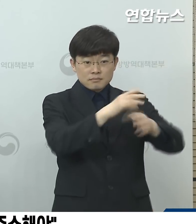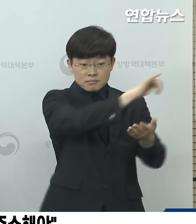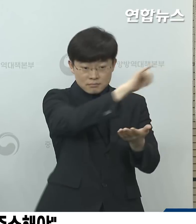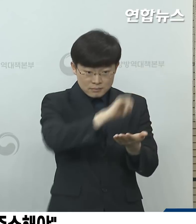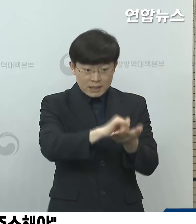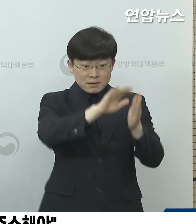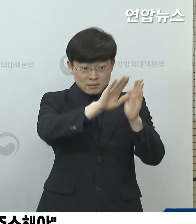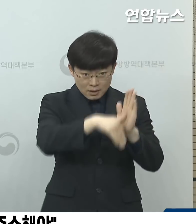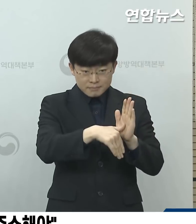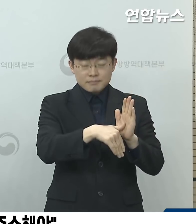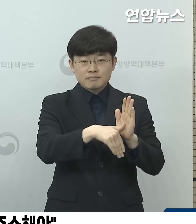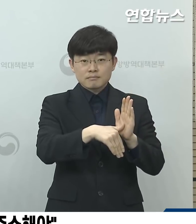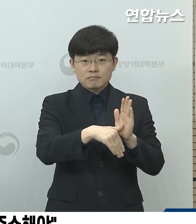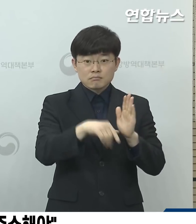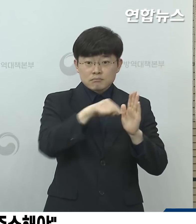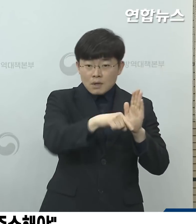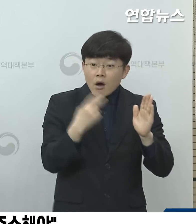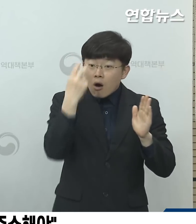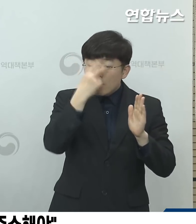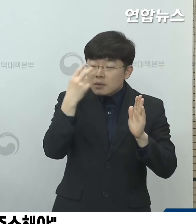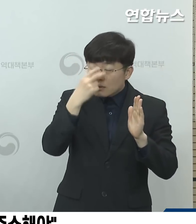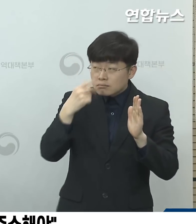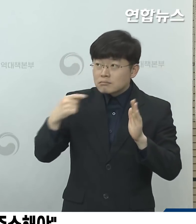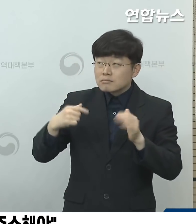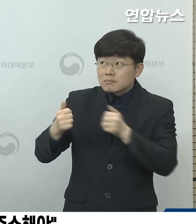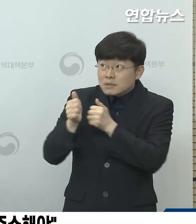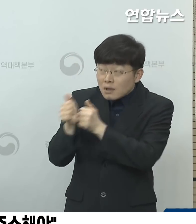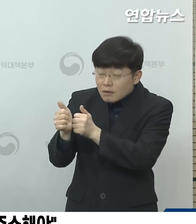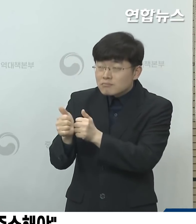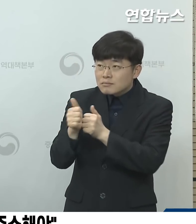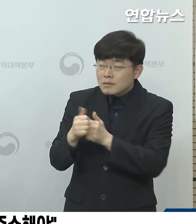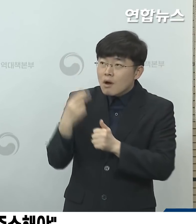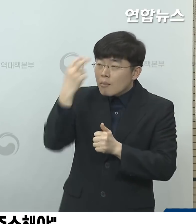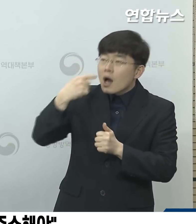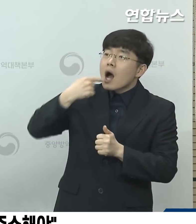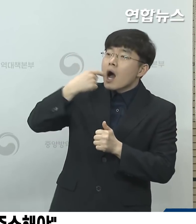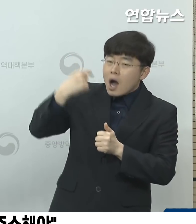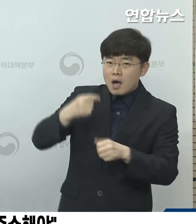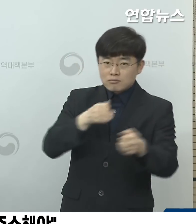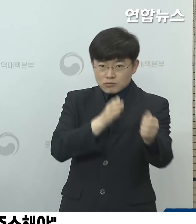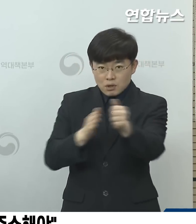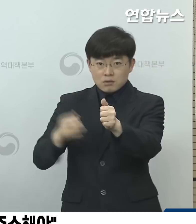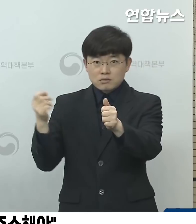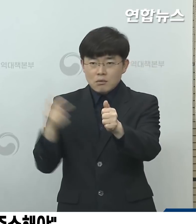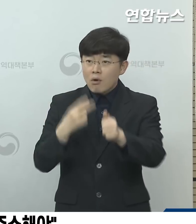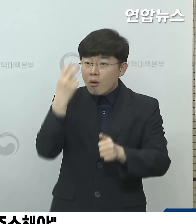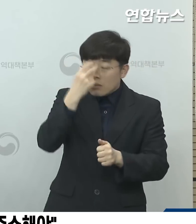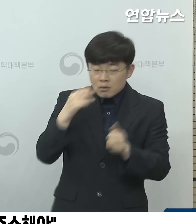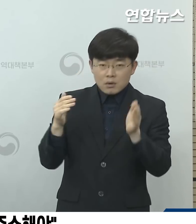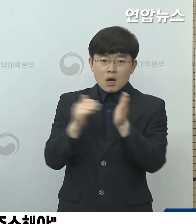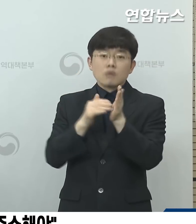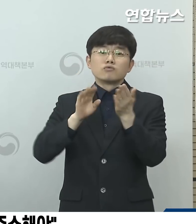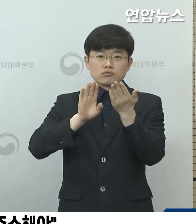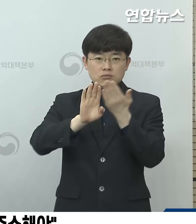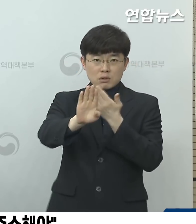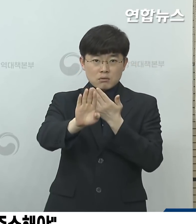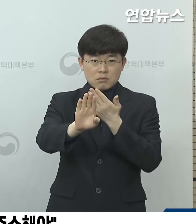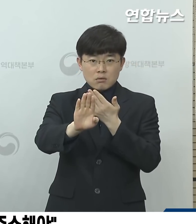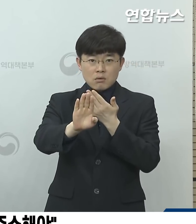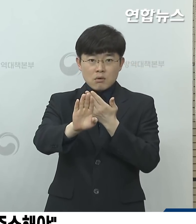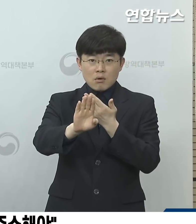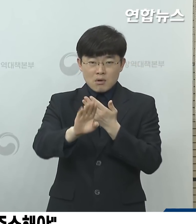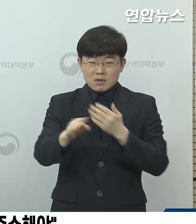공항 도착 후에 검역 당국의 지시에 따라 검역을 충실히 받아주시고 검역 이후에는 반드시